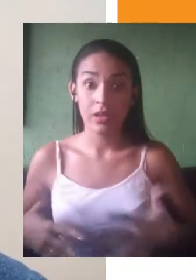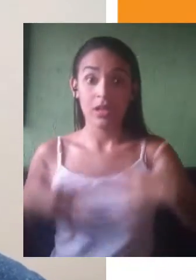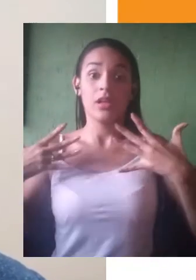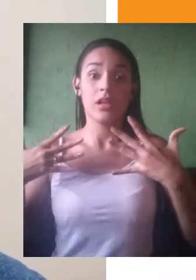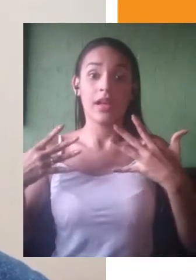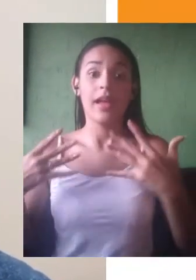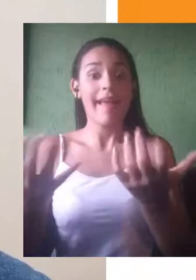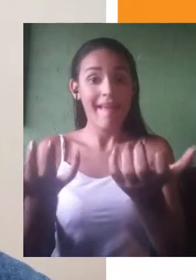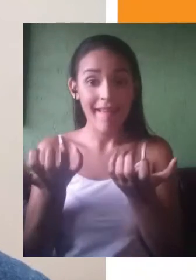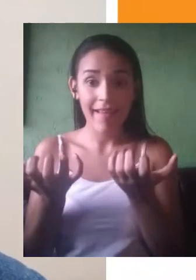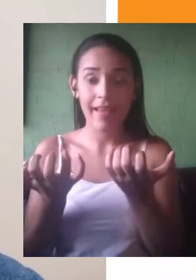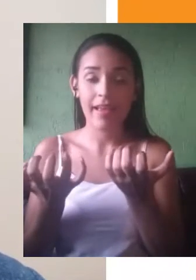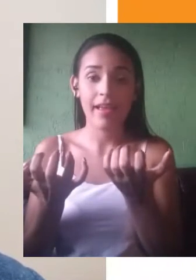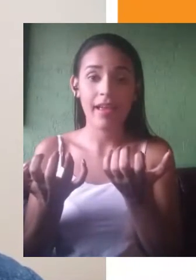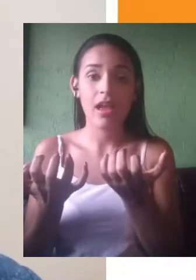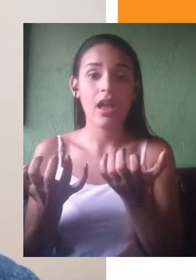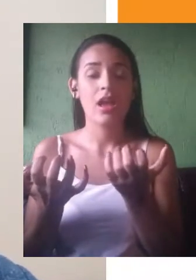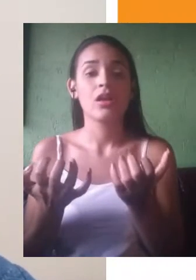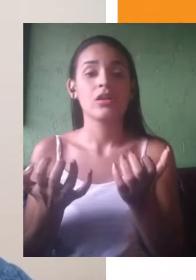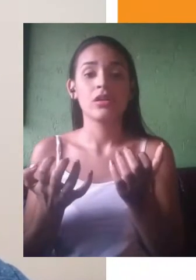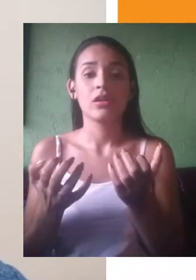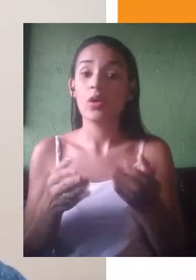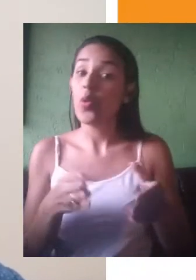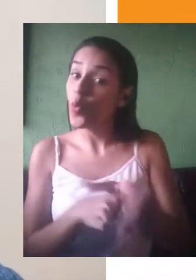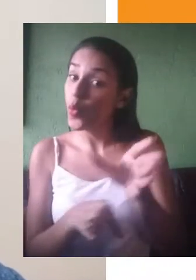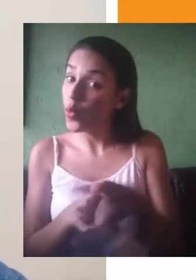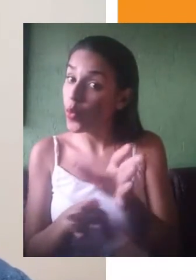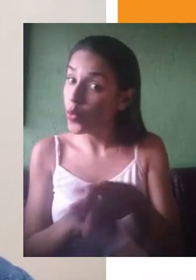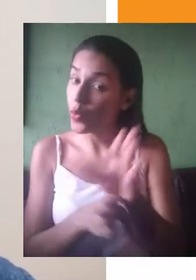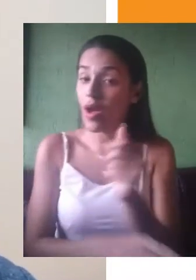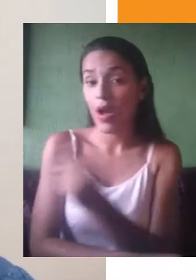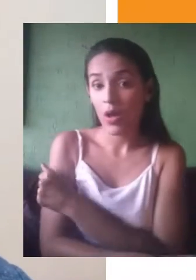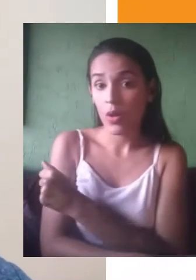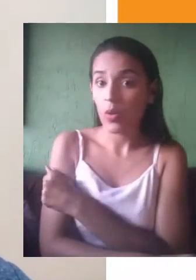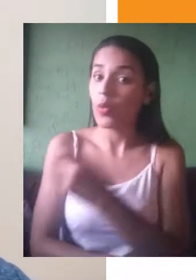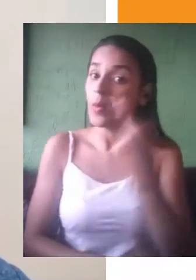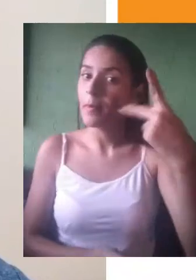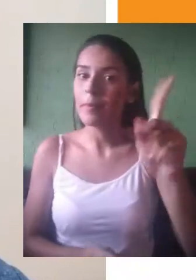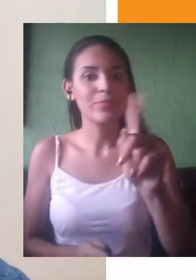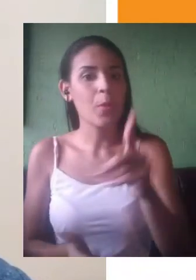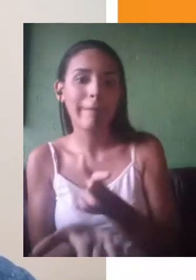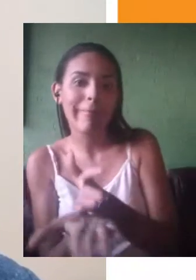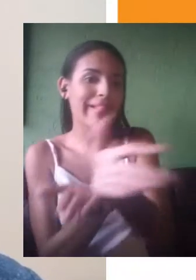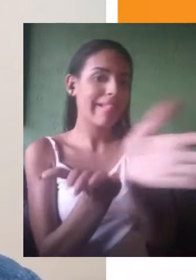é orientar o candidato para que ele não se perca nos inúmeros caminhos que a temática pode possibilitar.